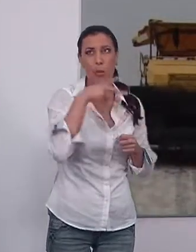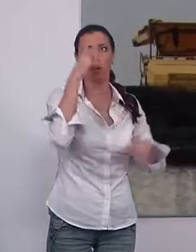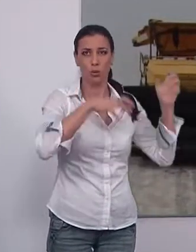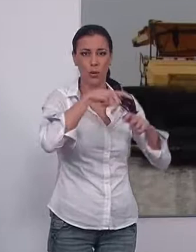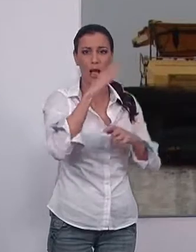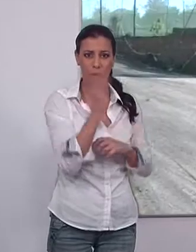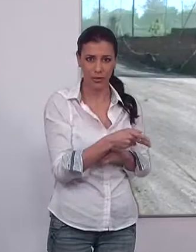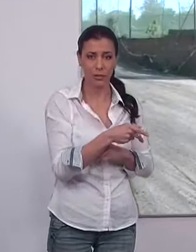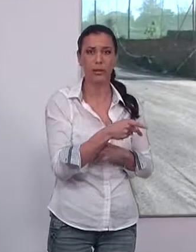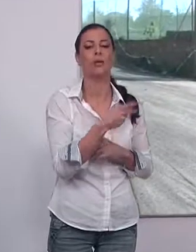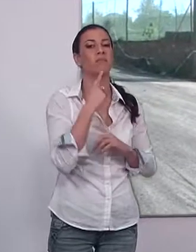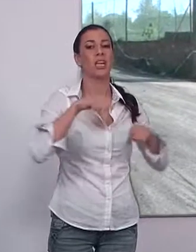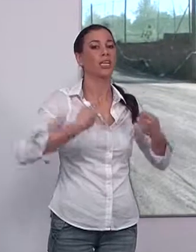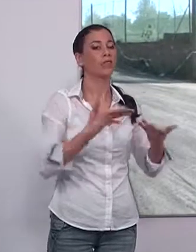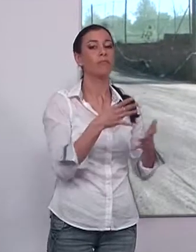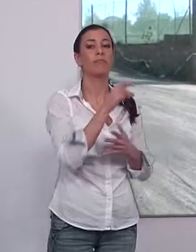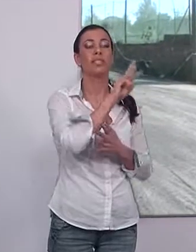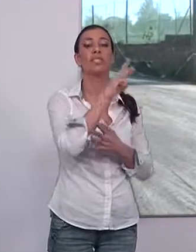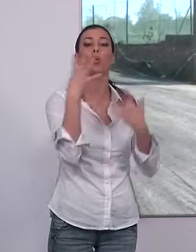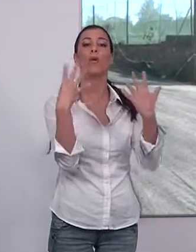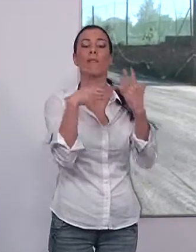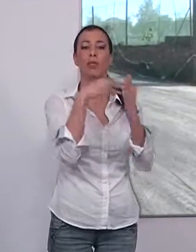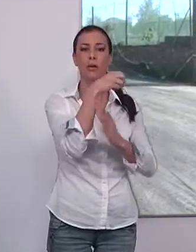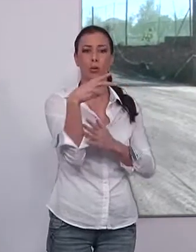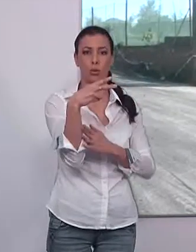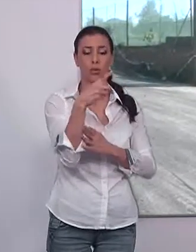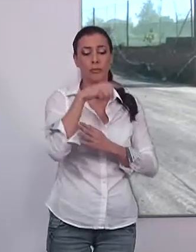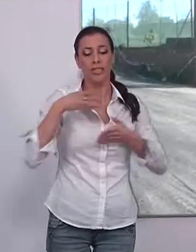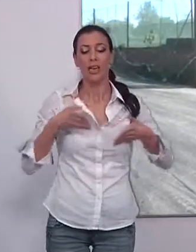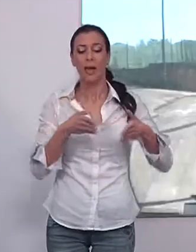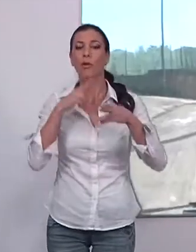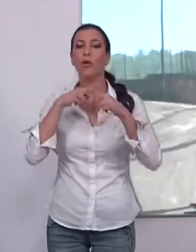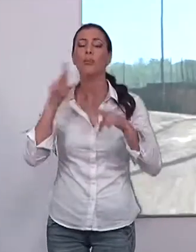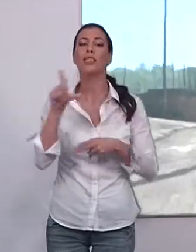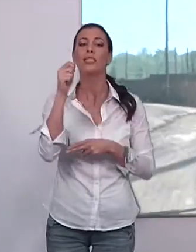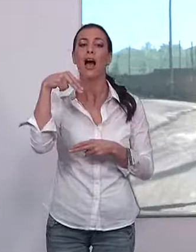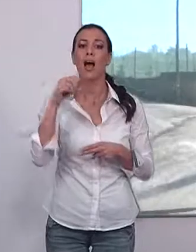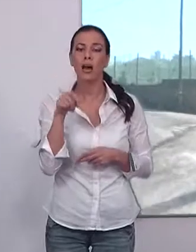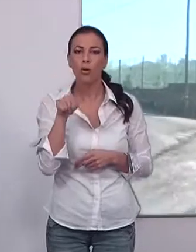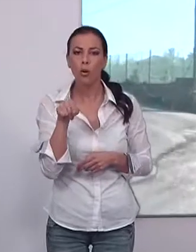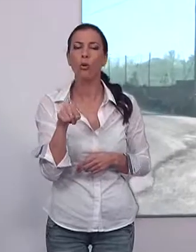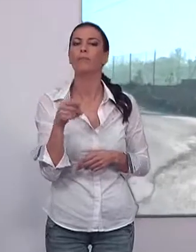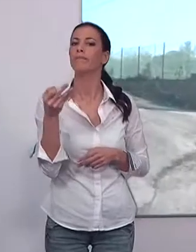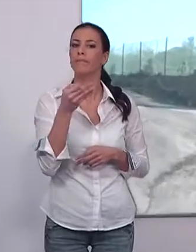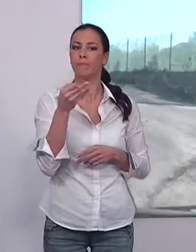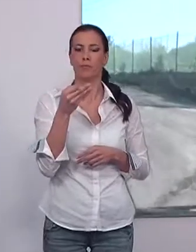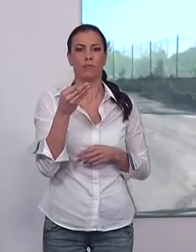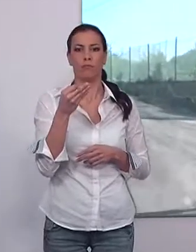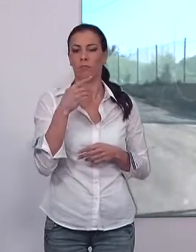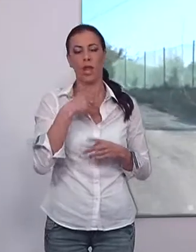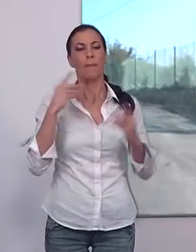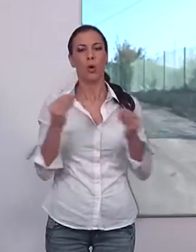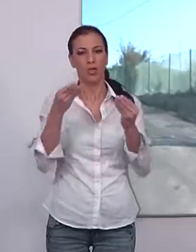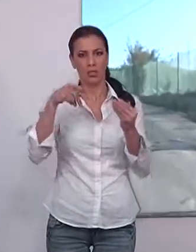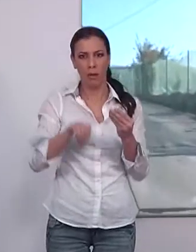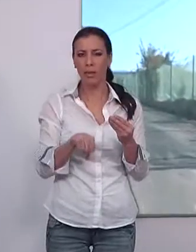por la acción de la lluvia, mediante una inversión de 39.000 euros. El camino del llano del Magistral completa este